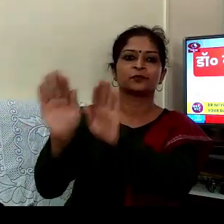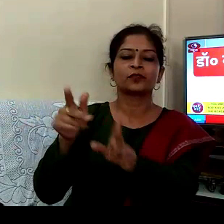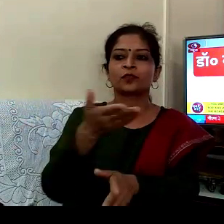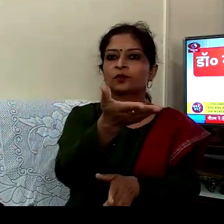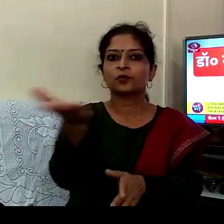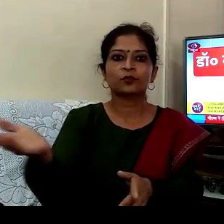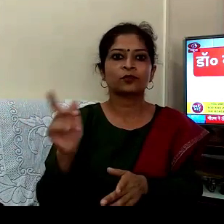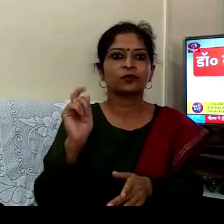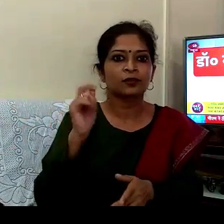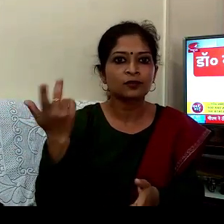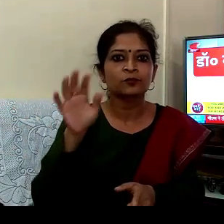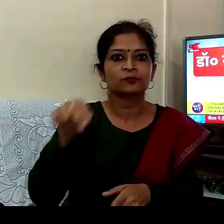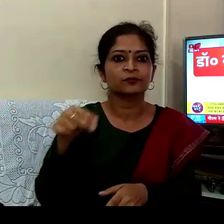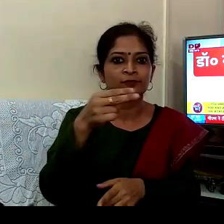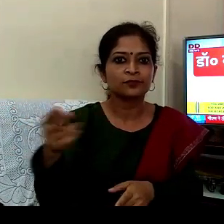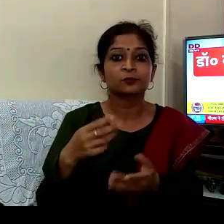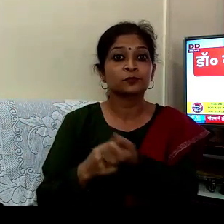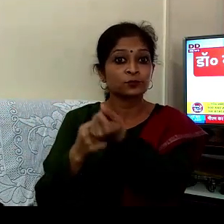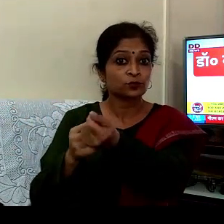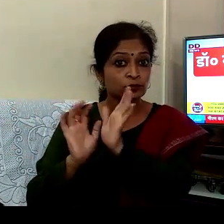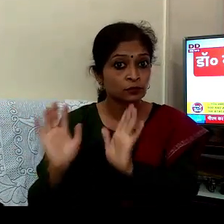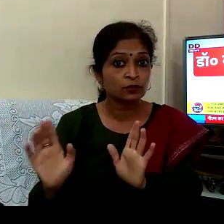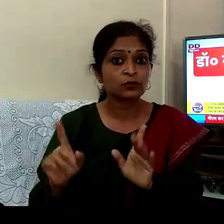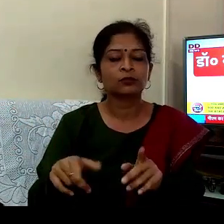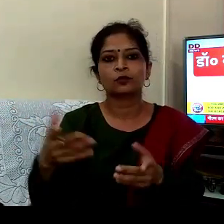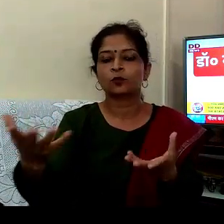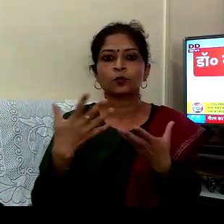دیا ہوا سارا ہسپٹل کو جو بھی آپ سپورٹ کر رہے ہیں تو